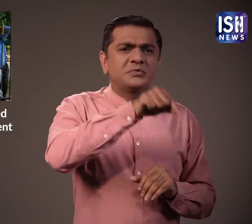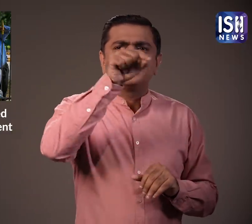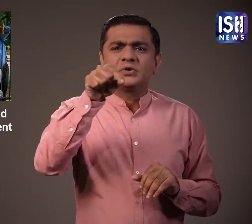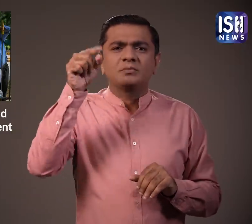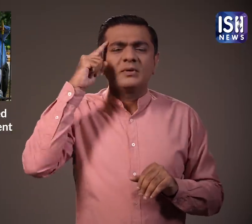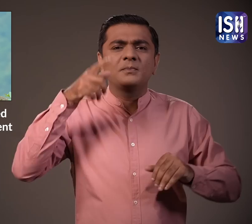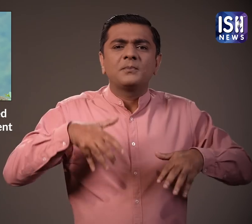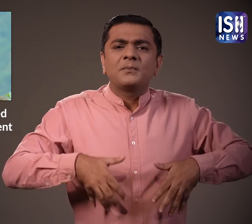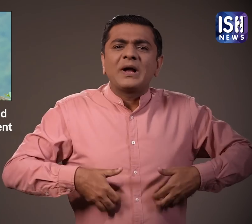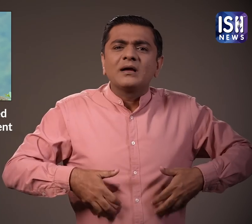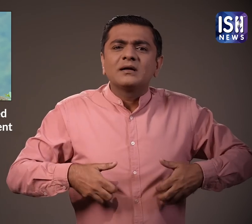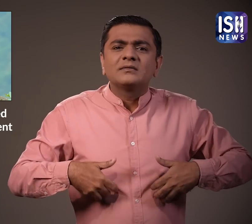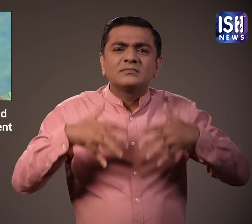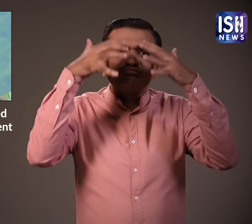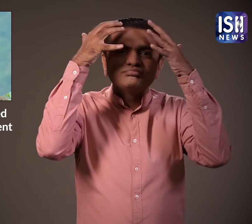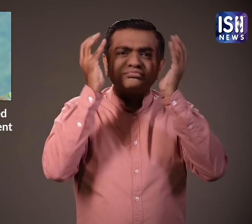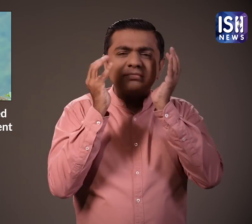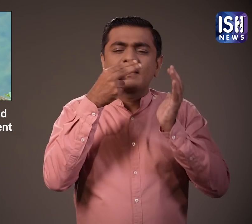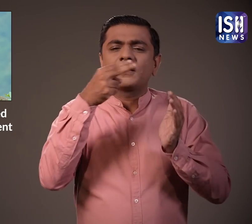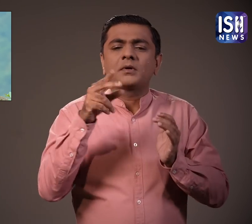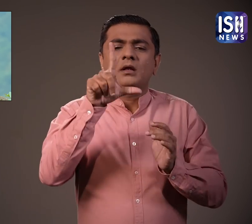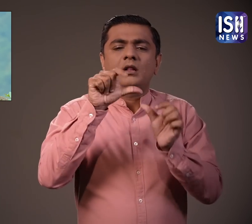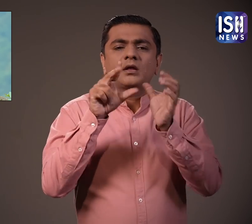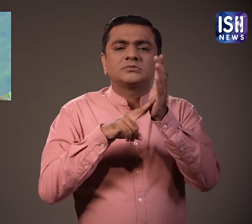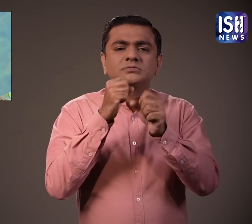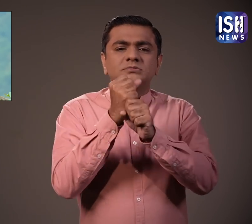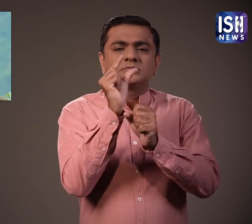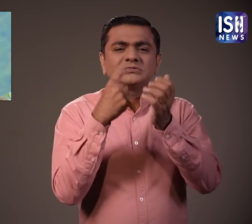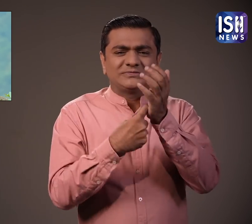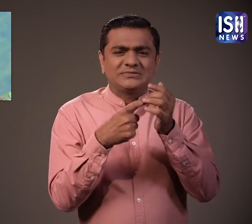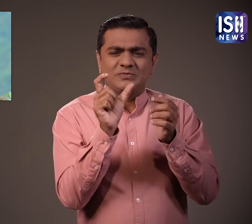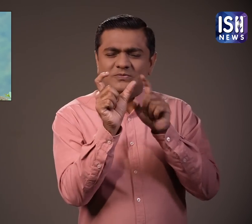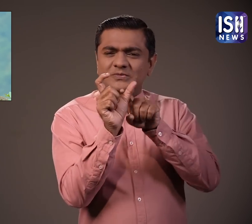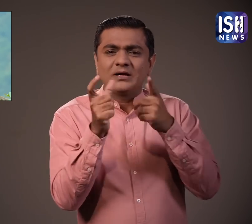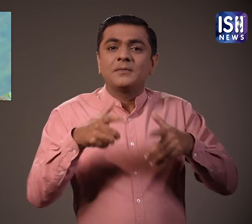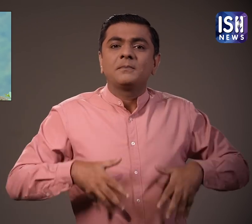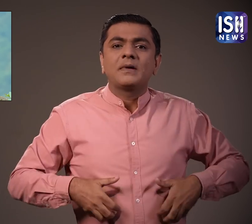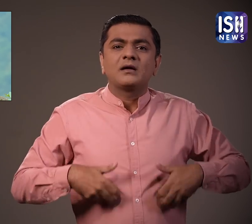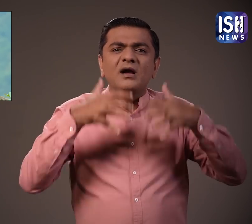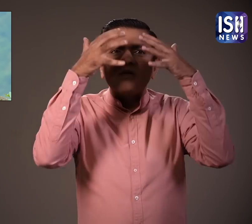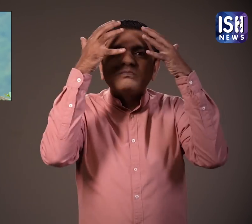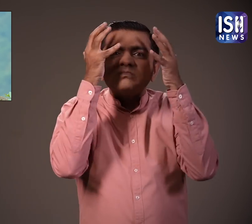शहर में जगा जगा लंगूल बंदर के जीवन्थ होडिंग लगाए गए है